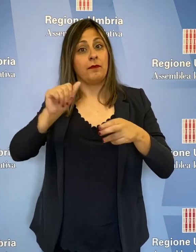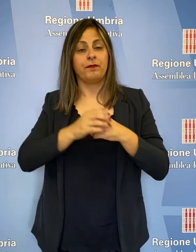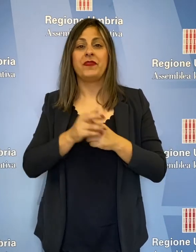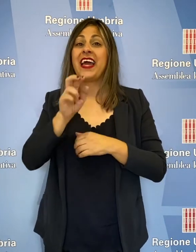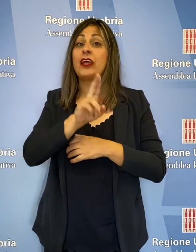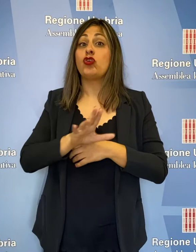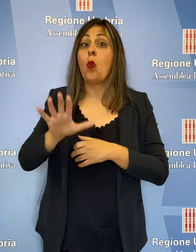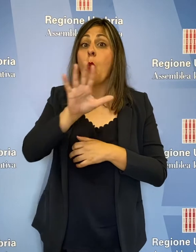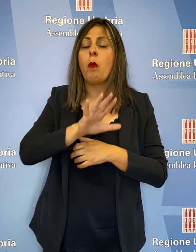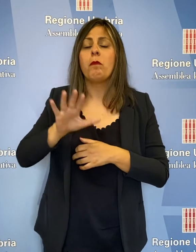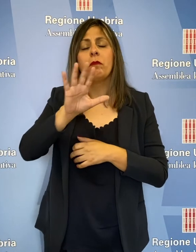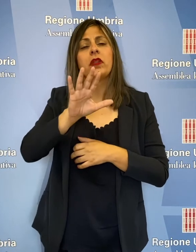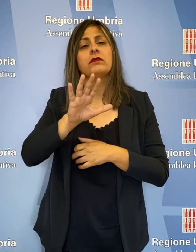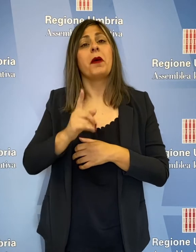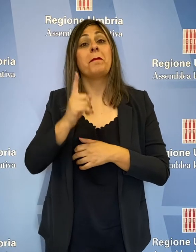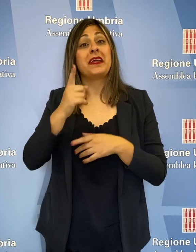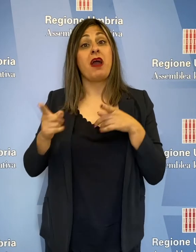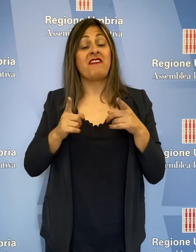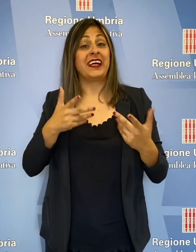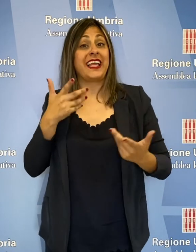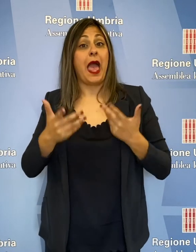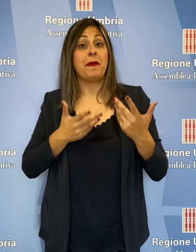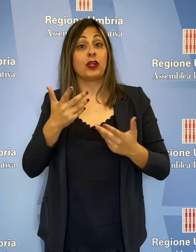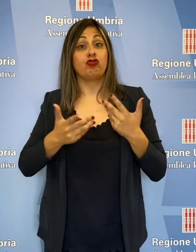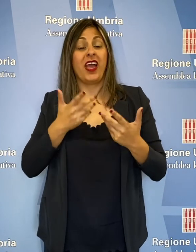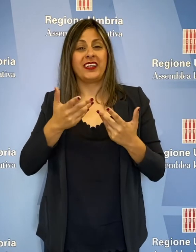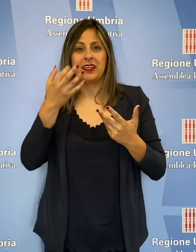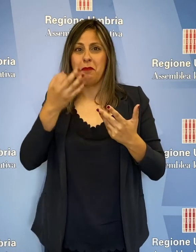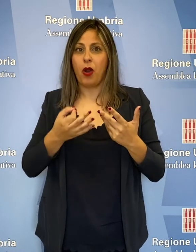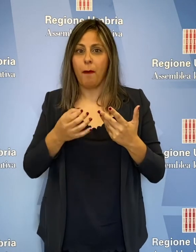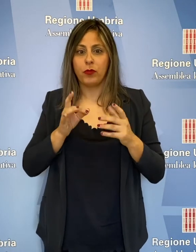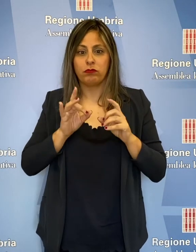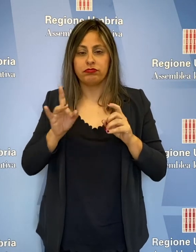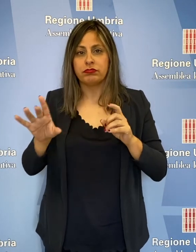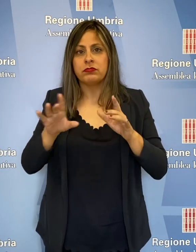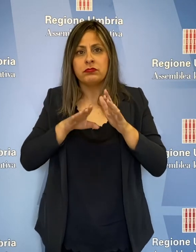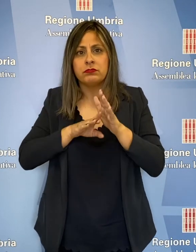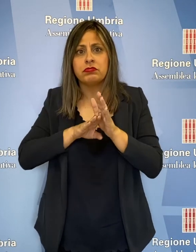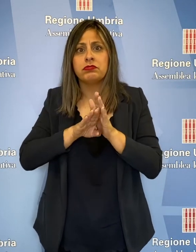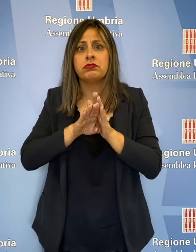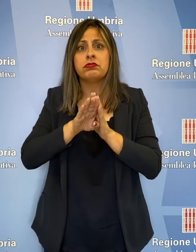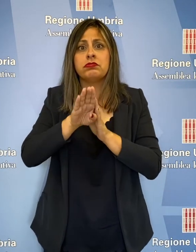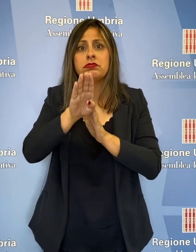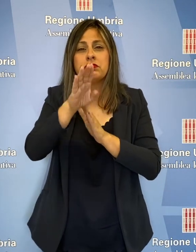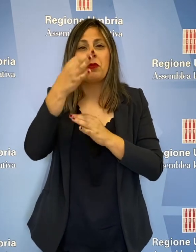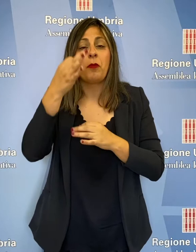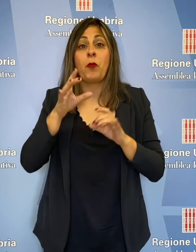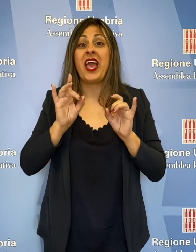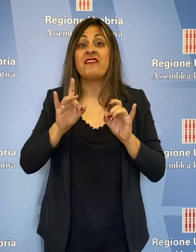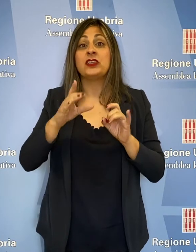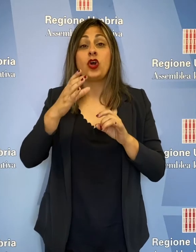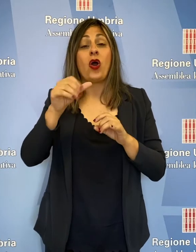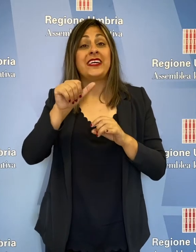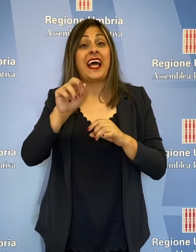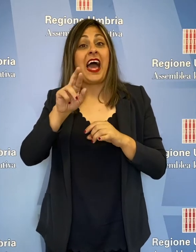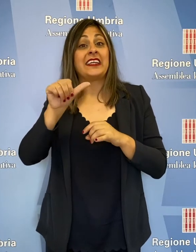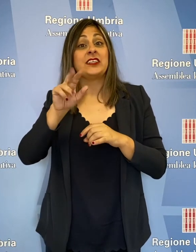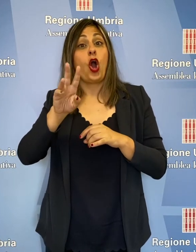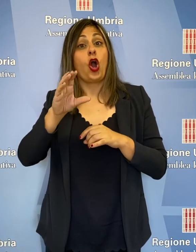La regione Umbria ha risposto alla prima fase emergenziale di accrescimento della curva del contagio dai casi di infezione SARS